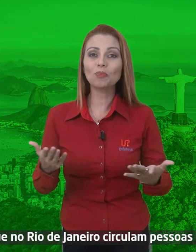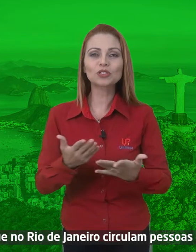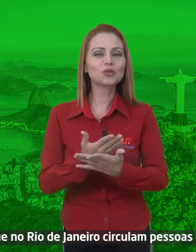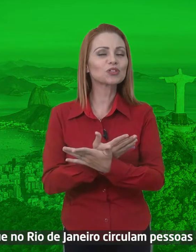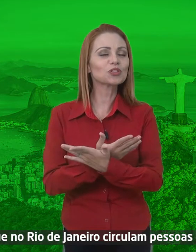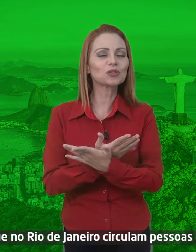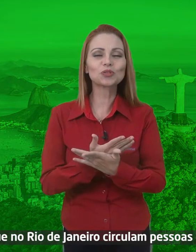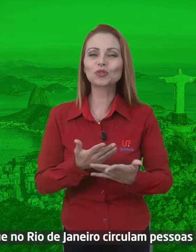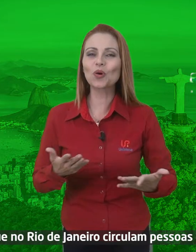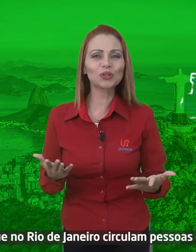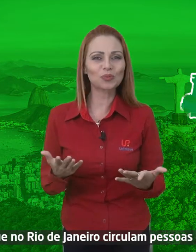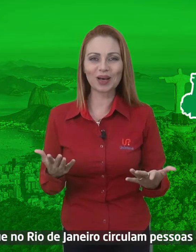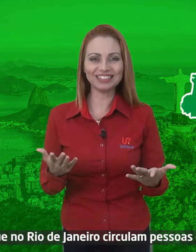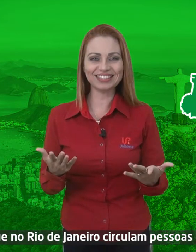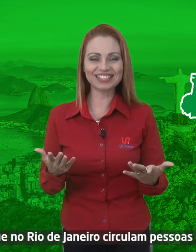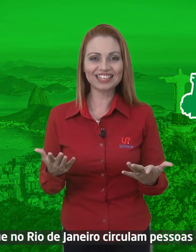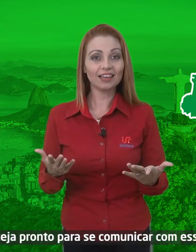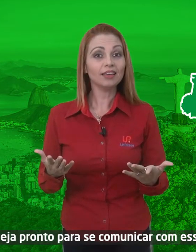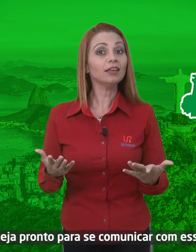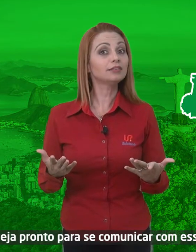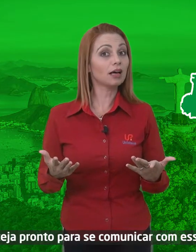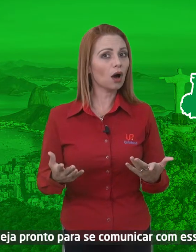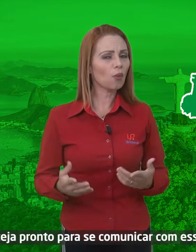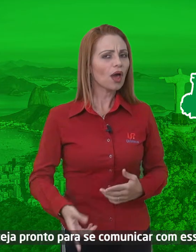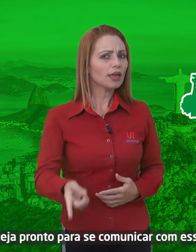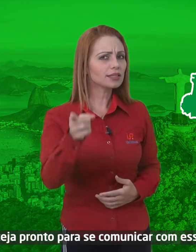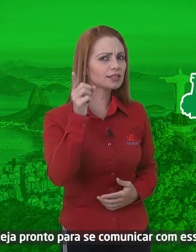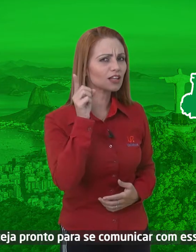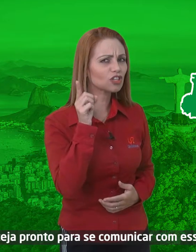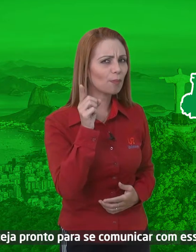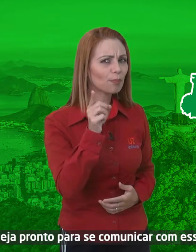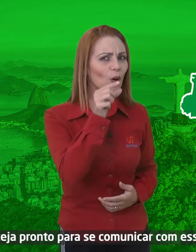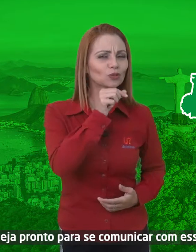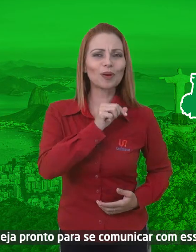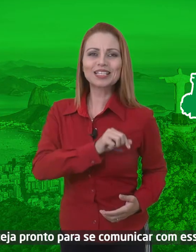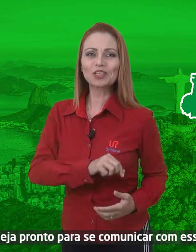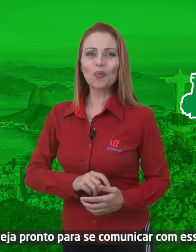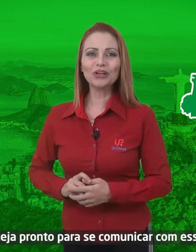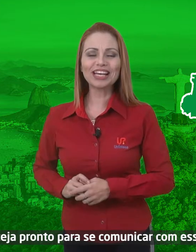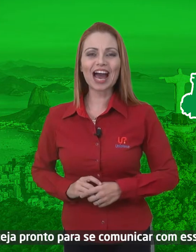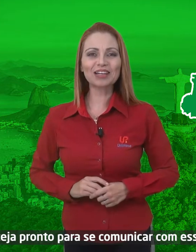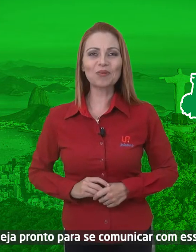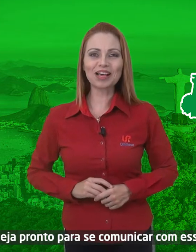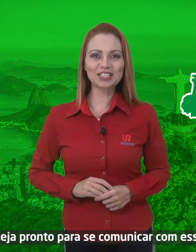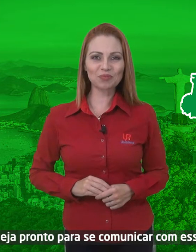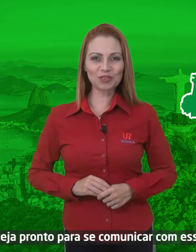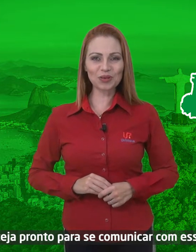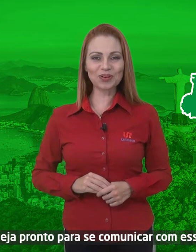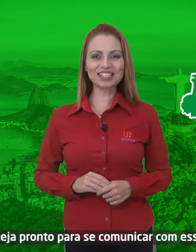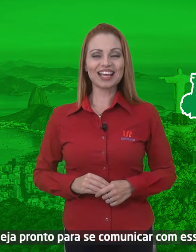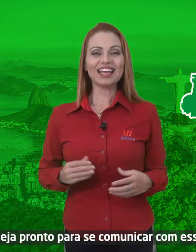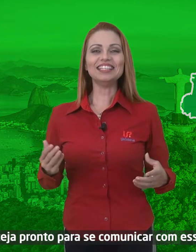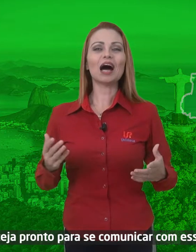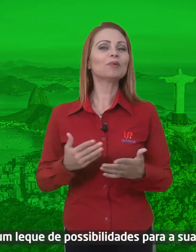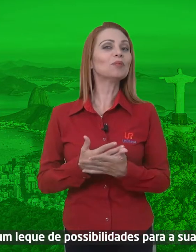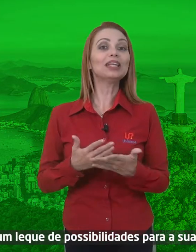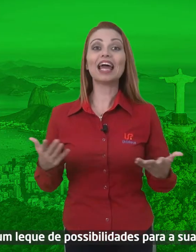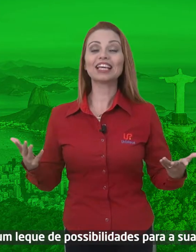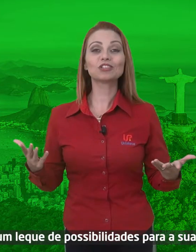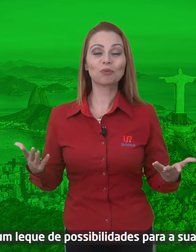pessoas de todo o país. Então, esteja pronto para se comunicar com essas pessoas e abra um leque de